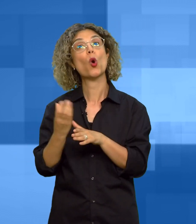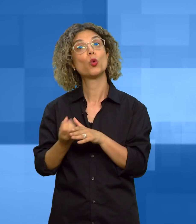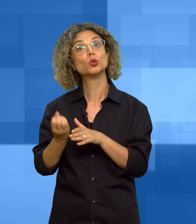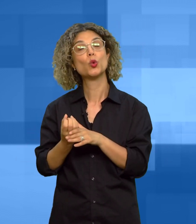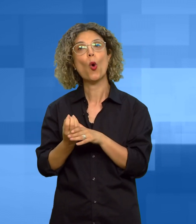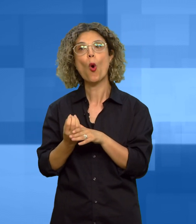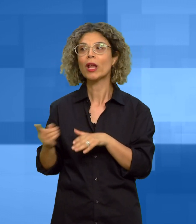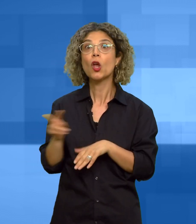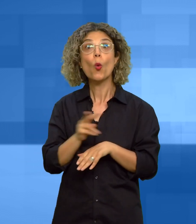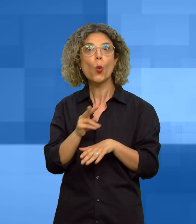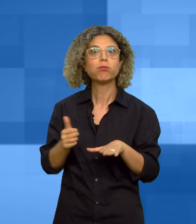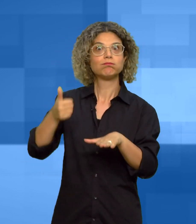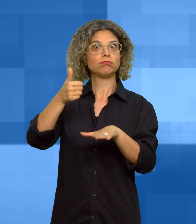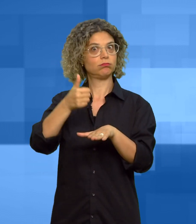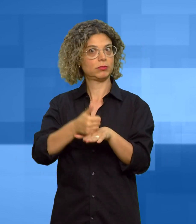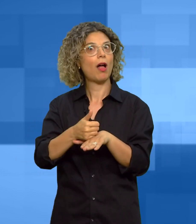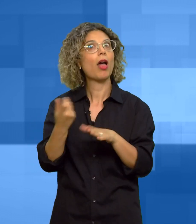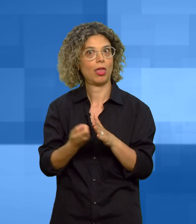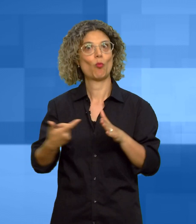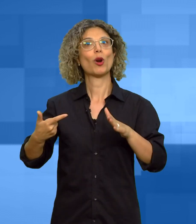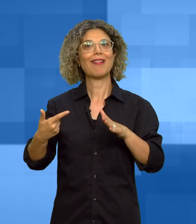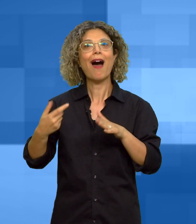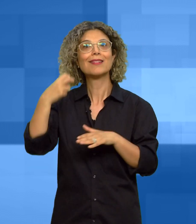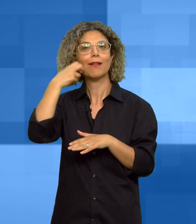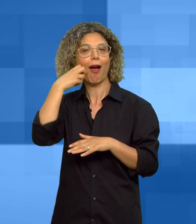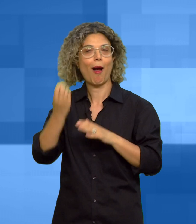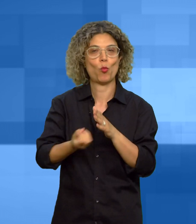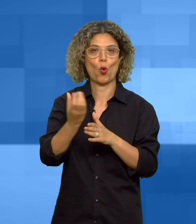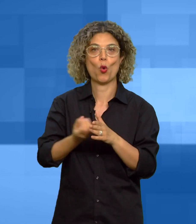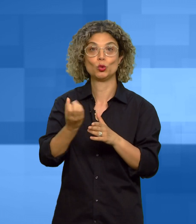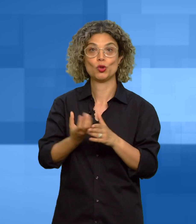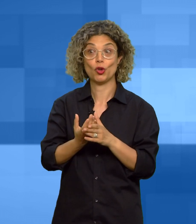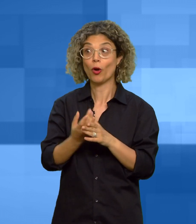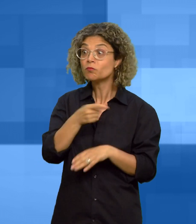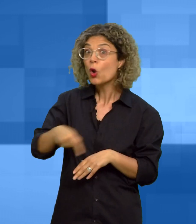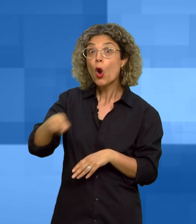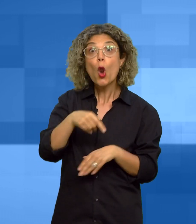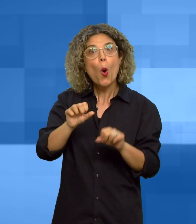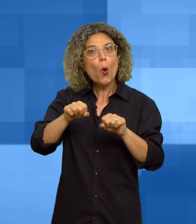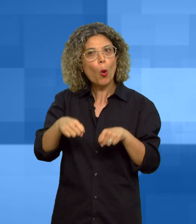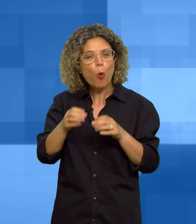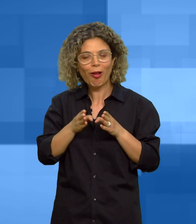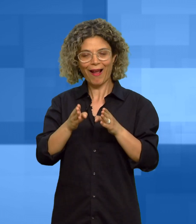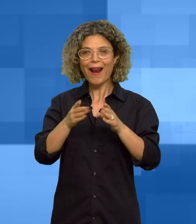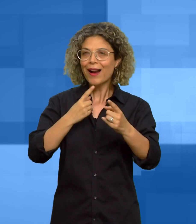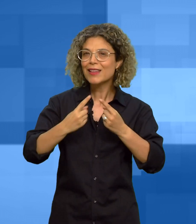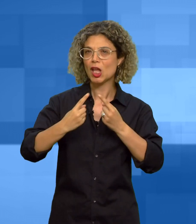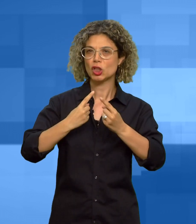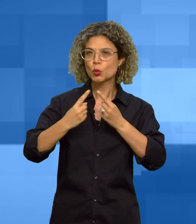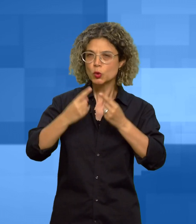attori fondamentali della produzione delle carni, tra i quali aprire un canale di discussione per mettere